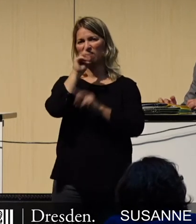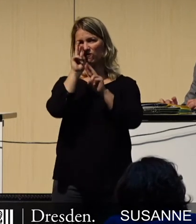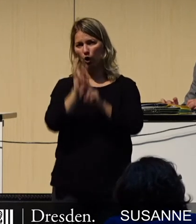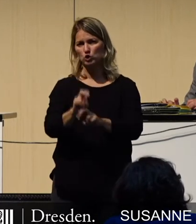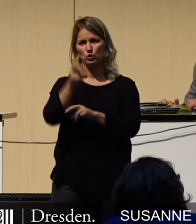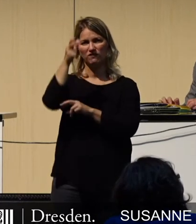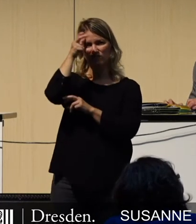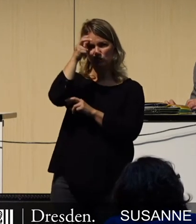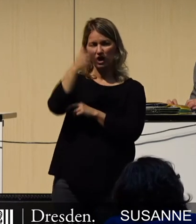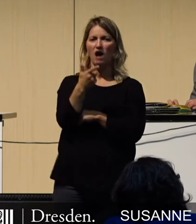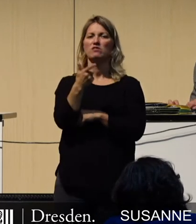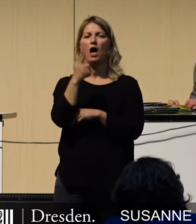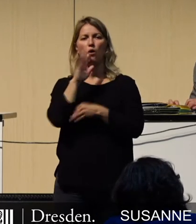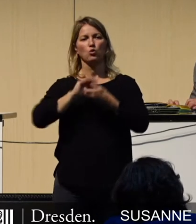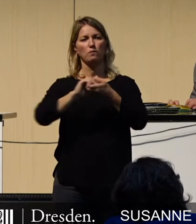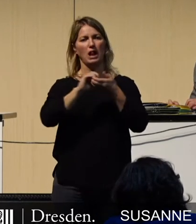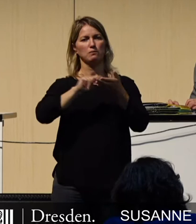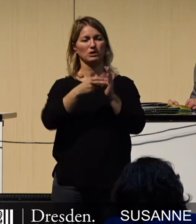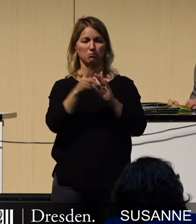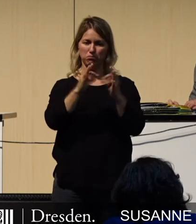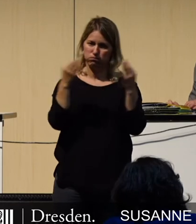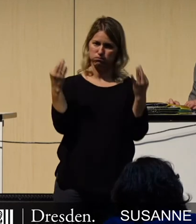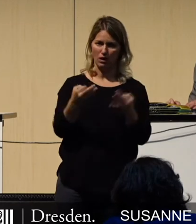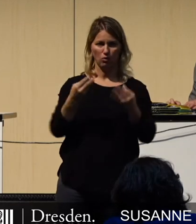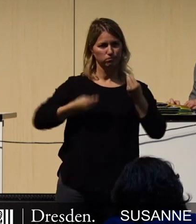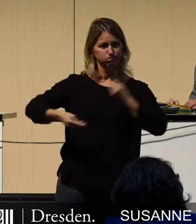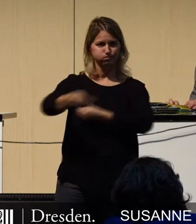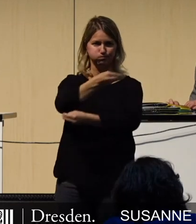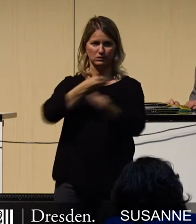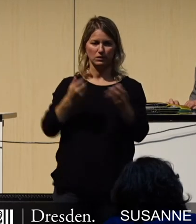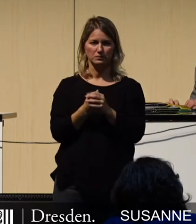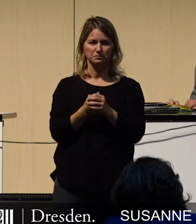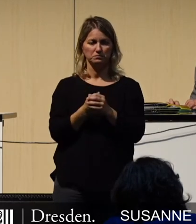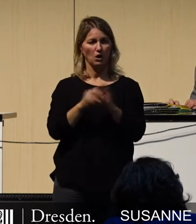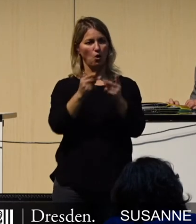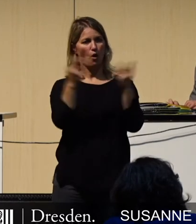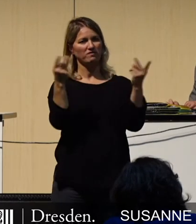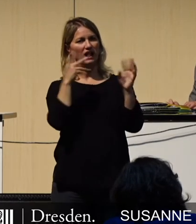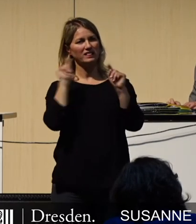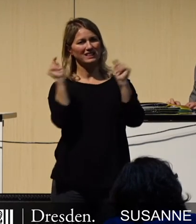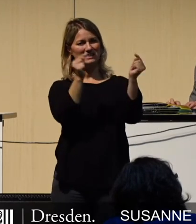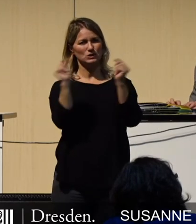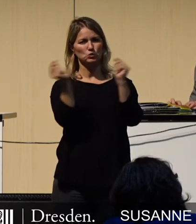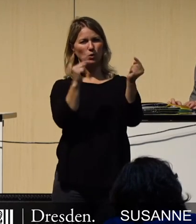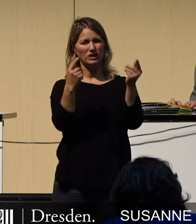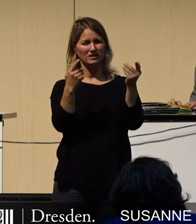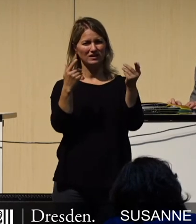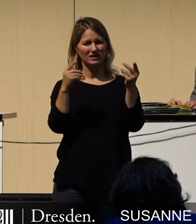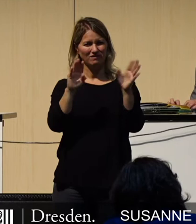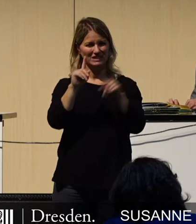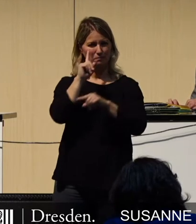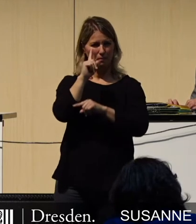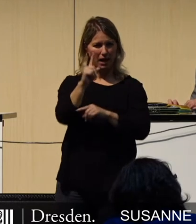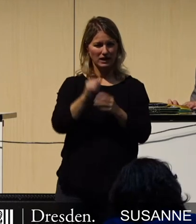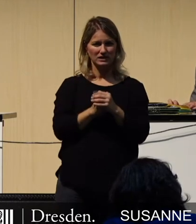und ja auch der Kommunalpolitik benötigt. Und welche Diskussion in der Öffentlichkeit ist denn eigentlich gemeint? Er meint doch wohl